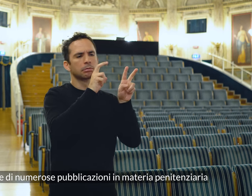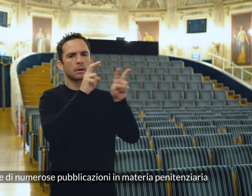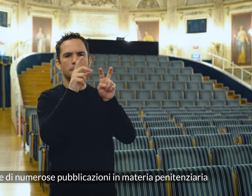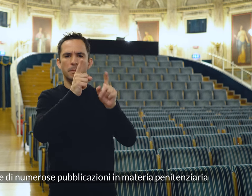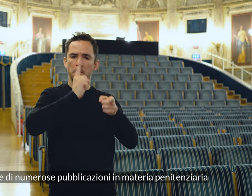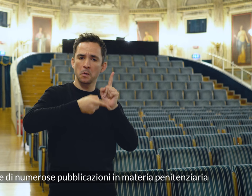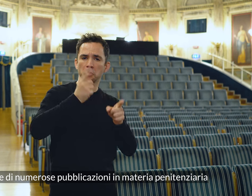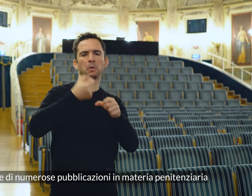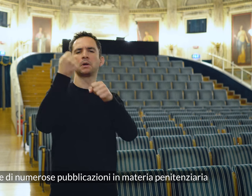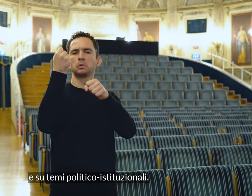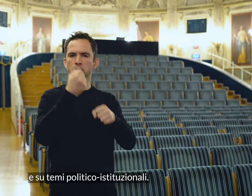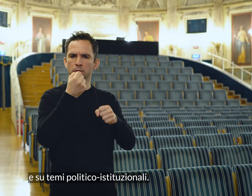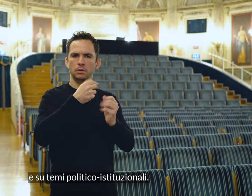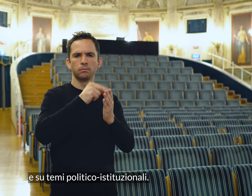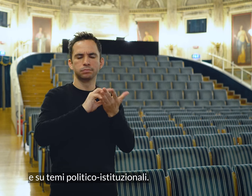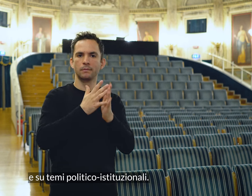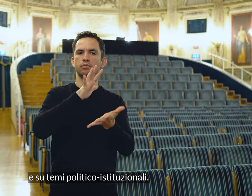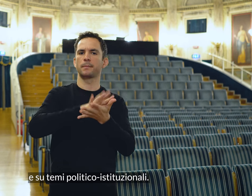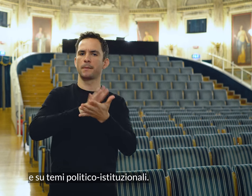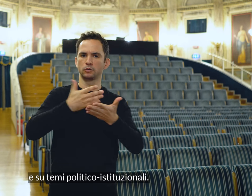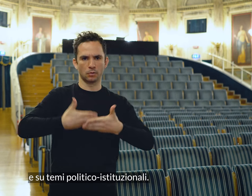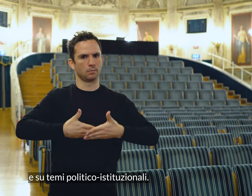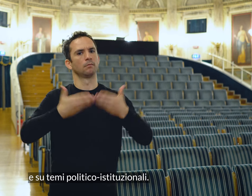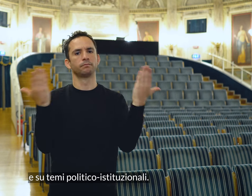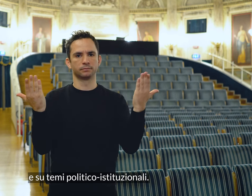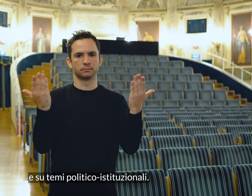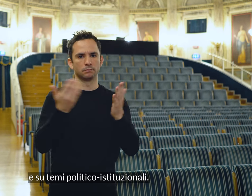penitenziaria e su temi politico-istituzionali.